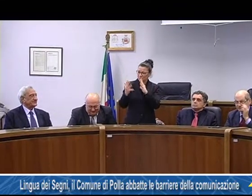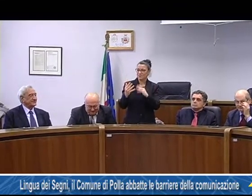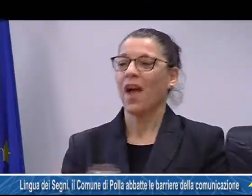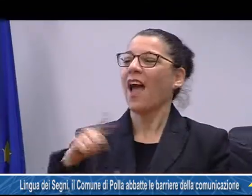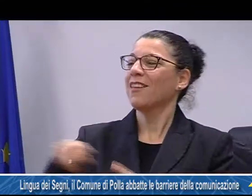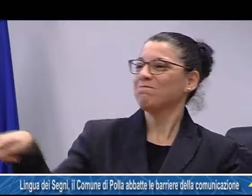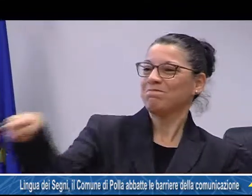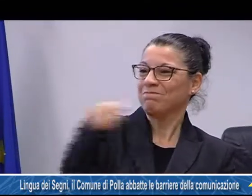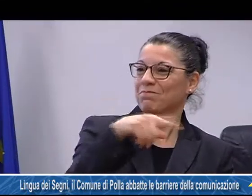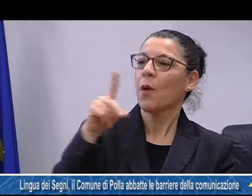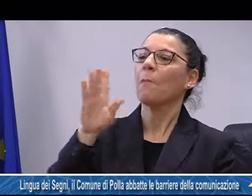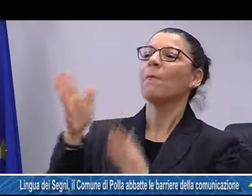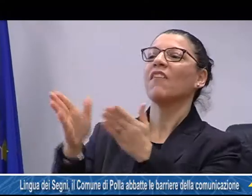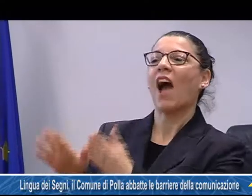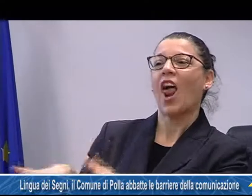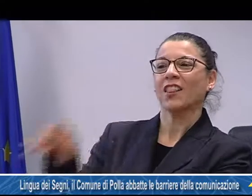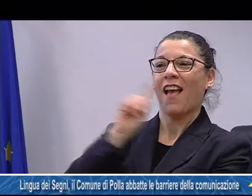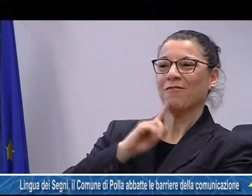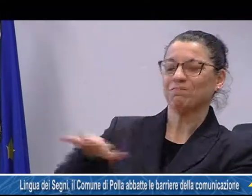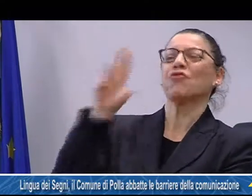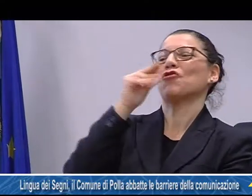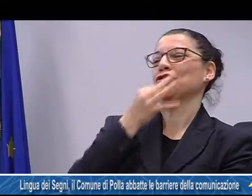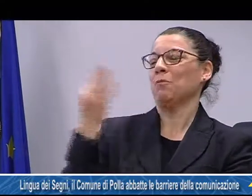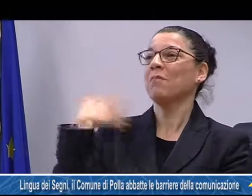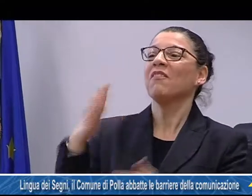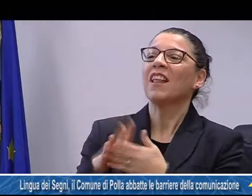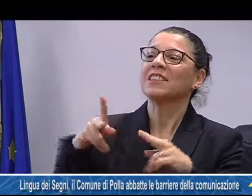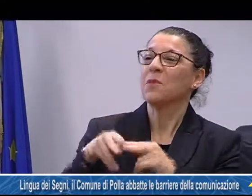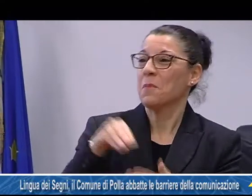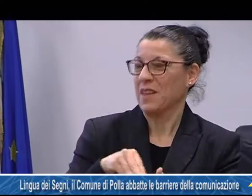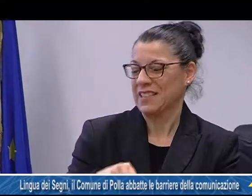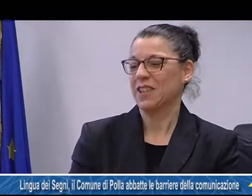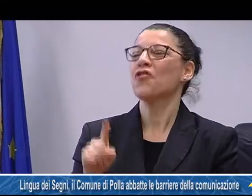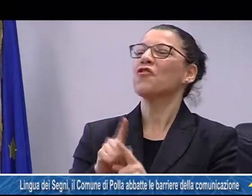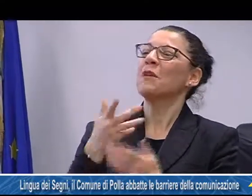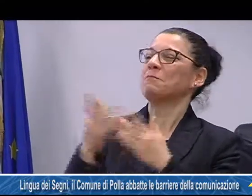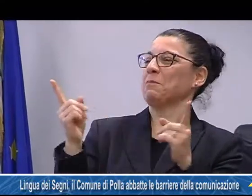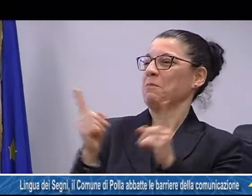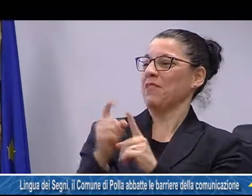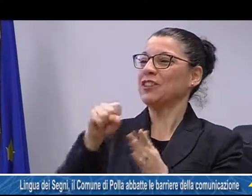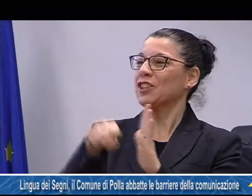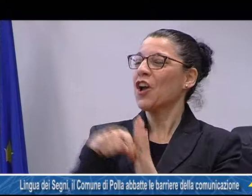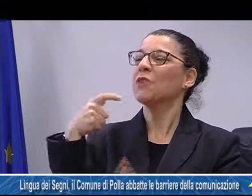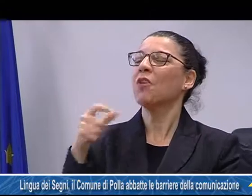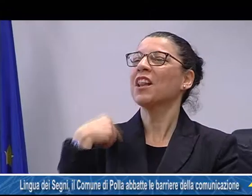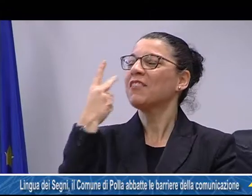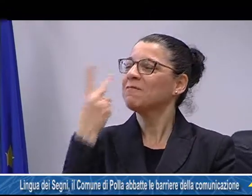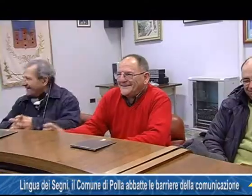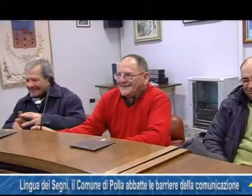comunità dei sordi, favorendo l'integrazione, la comunicabilità ed il non isolamento. Un atto nobile così definisce il documento